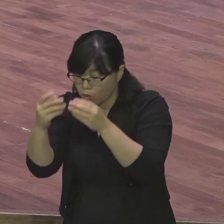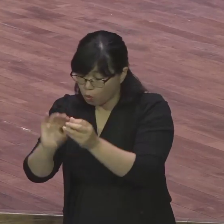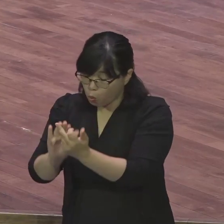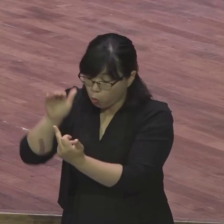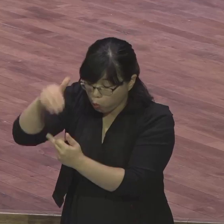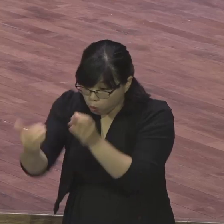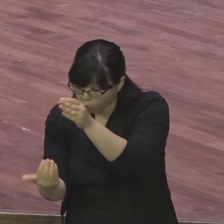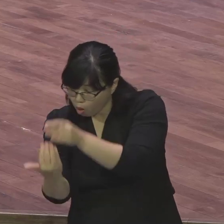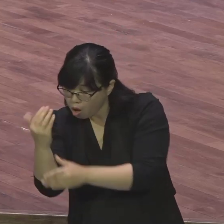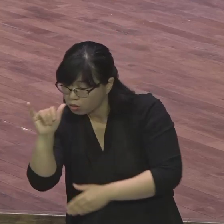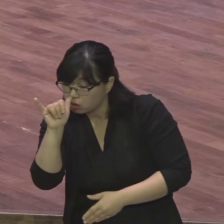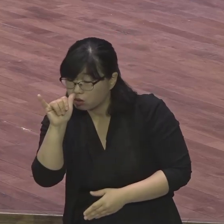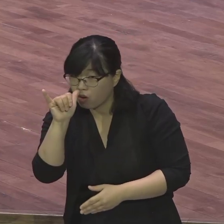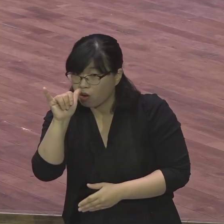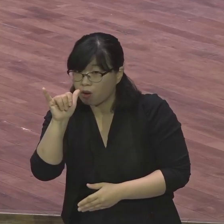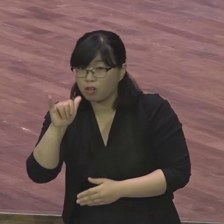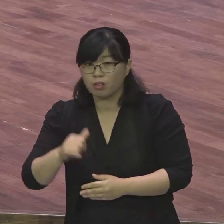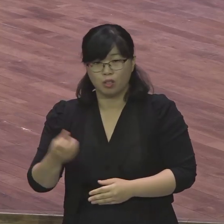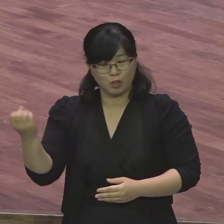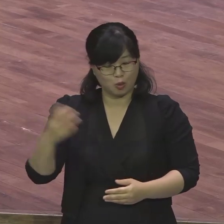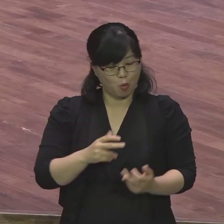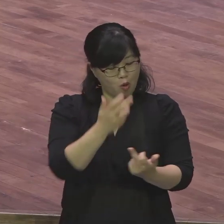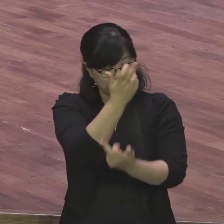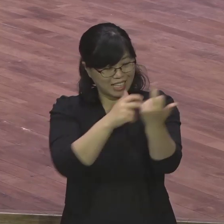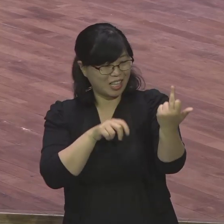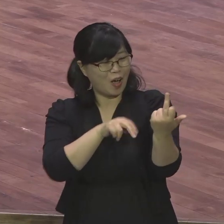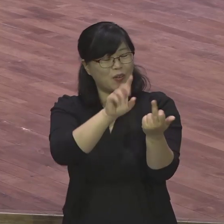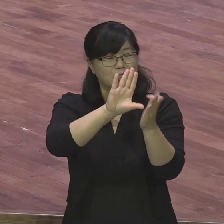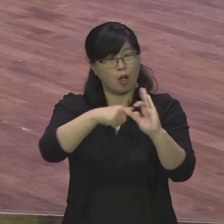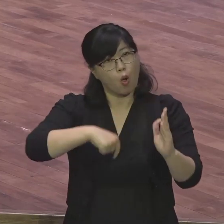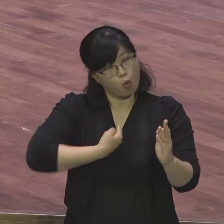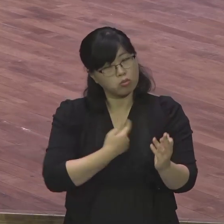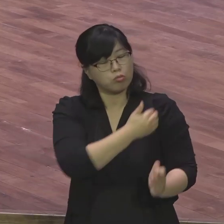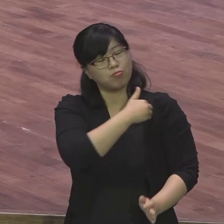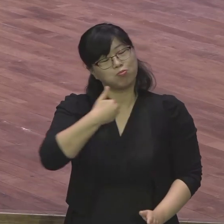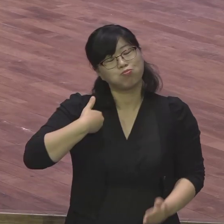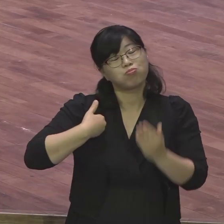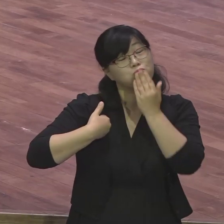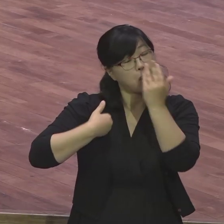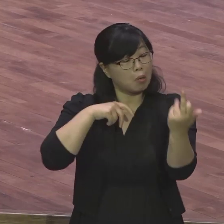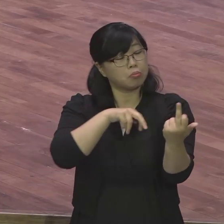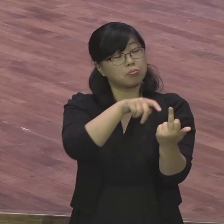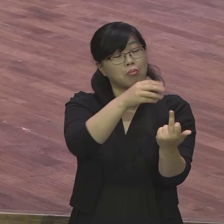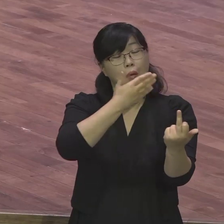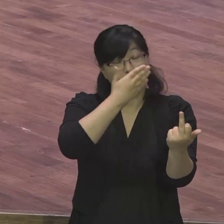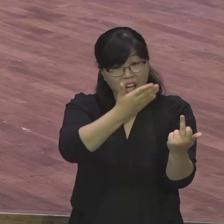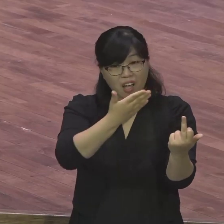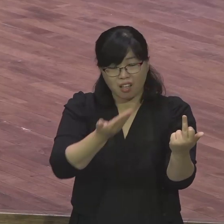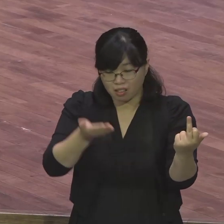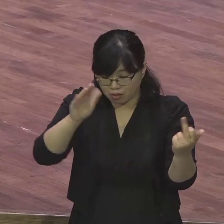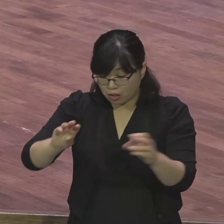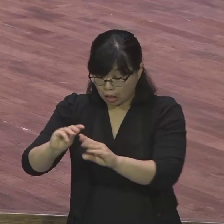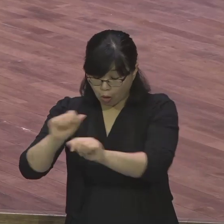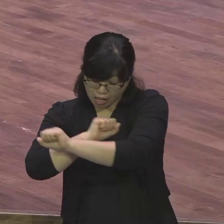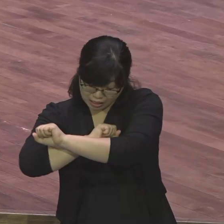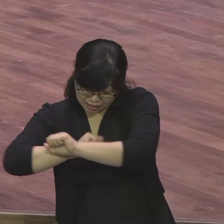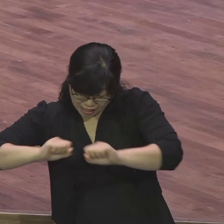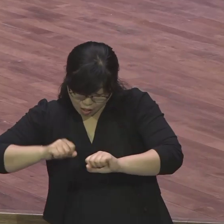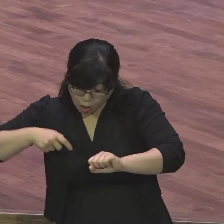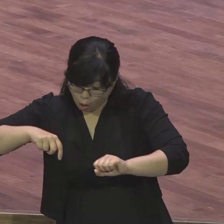산에 오를 때는 혼자 가도 된다 그러나 광야 갈 때는 절대로 혼자 가서는 안 된다 결혼하는